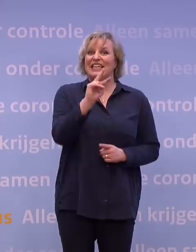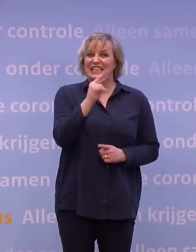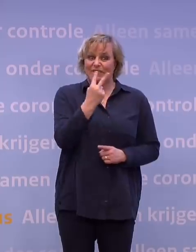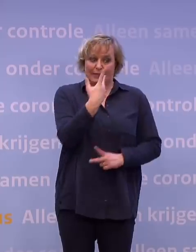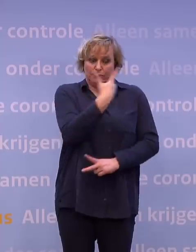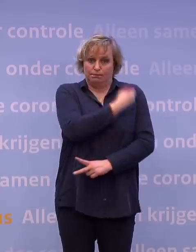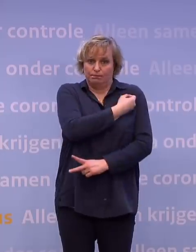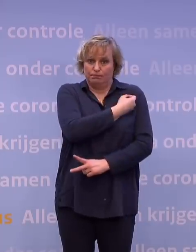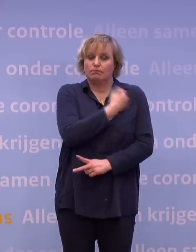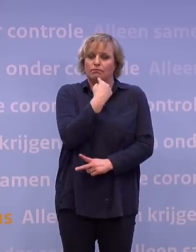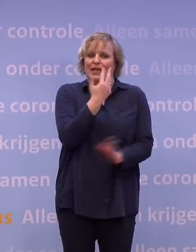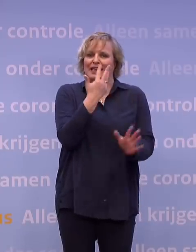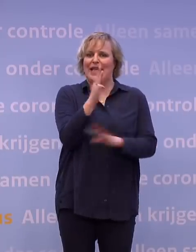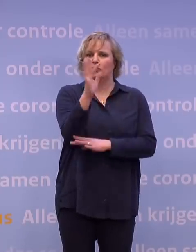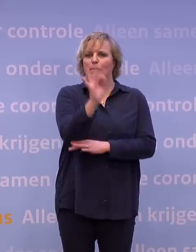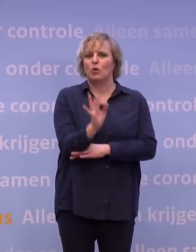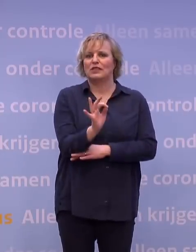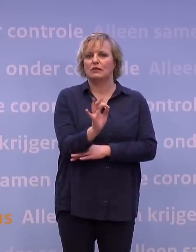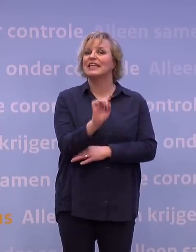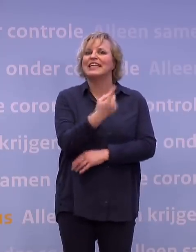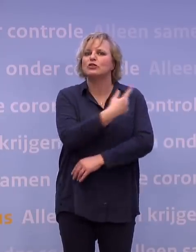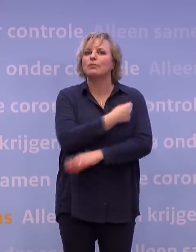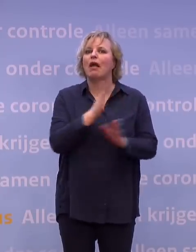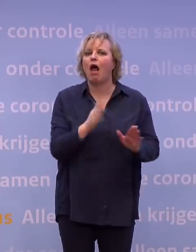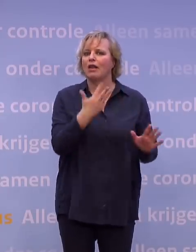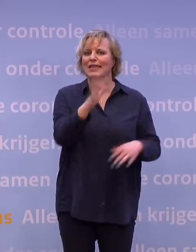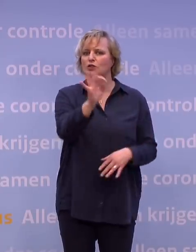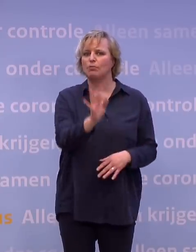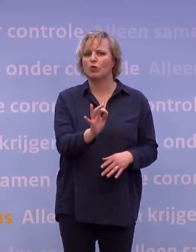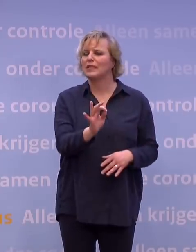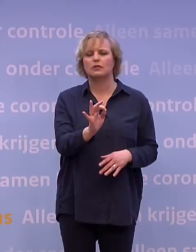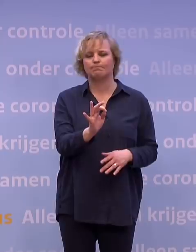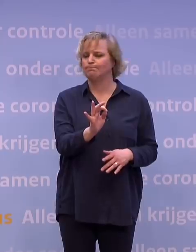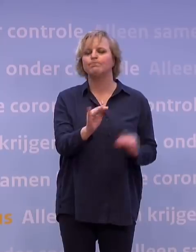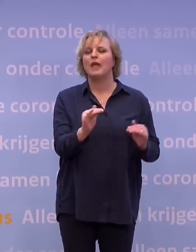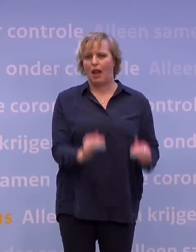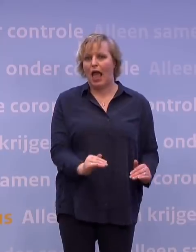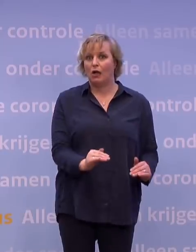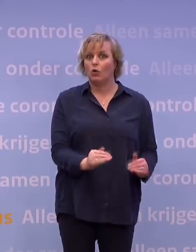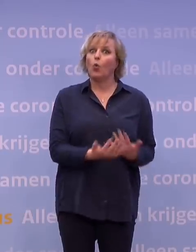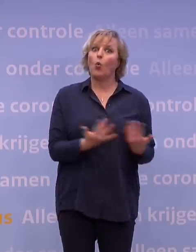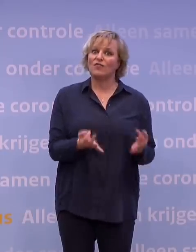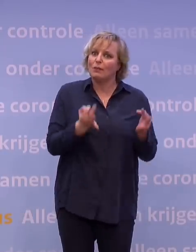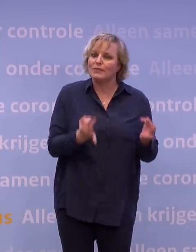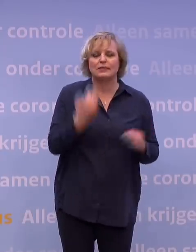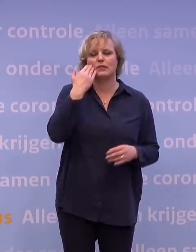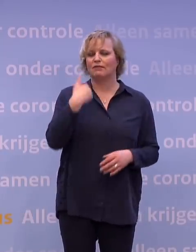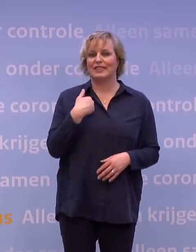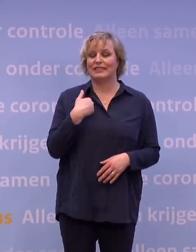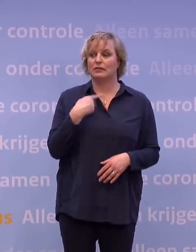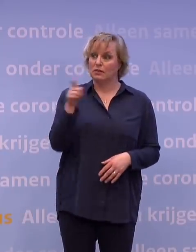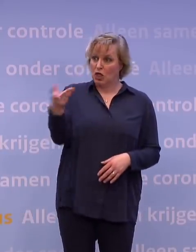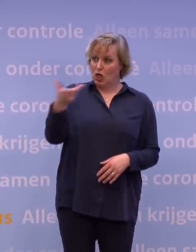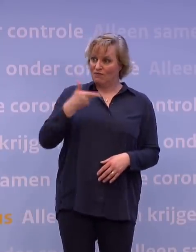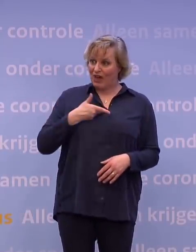een dikke negentig procent. na één prik zal dat niet het geval zijn. Dat zal lager zijn. Hoeveel precies weten we ook niet. Maar uw vraag is eigenlijk, is het wel